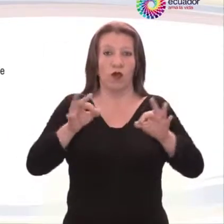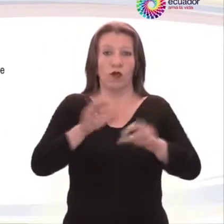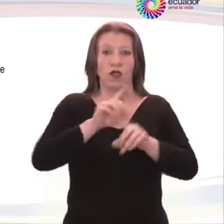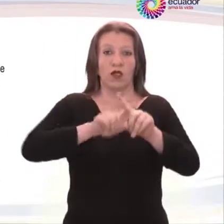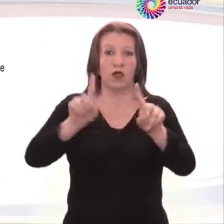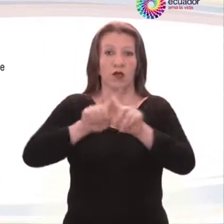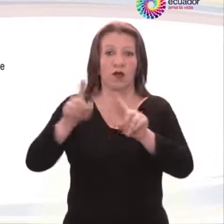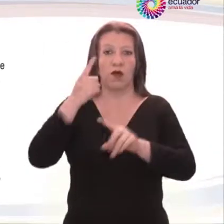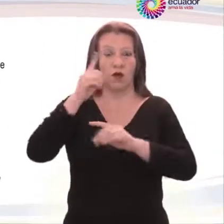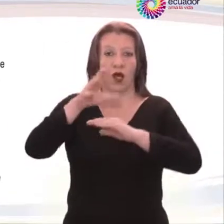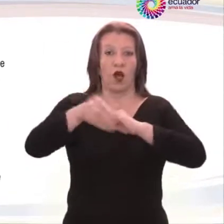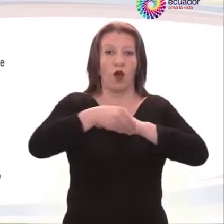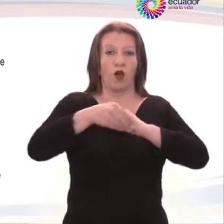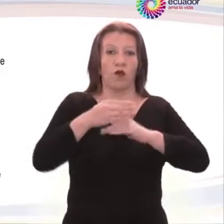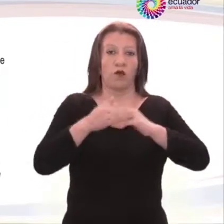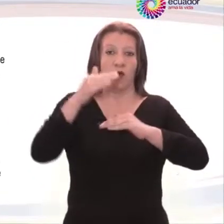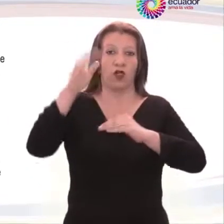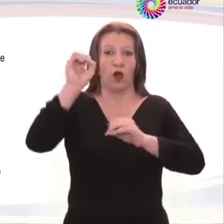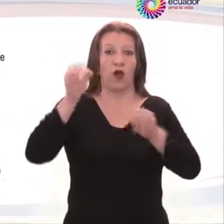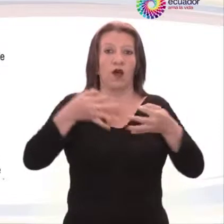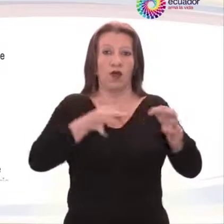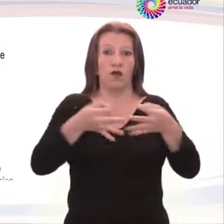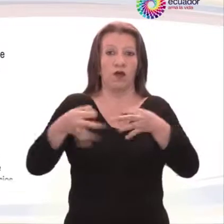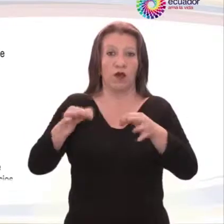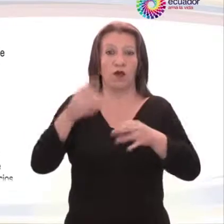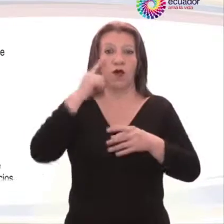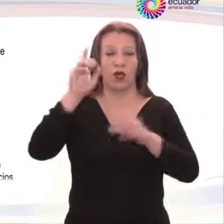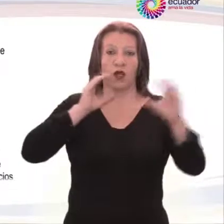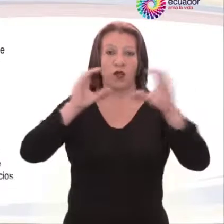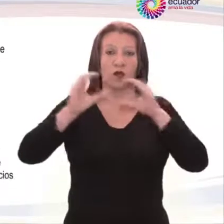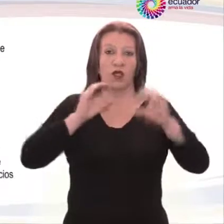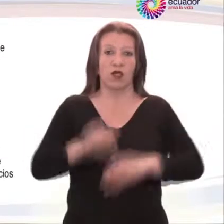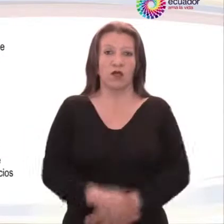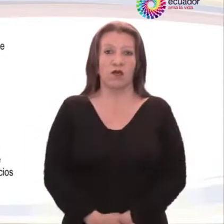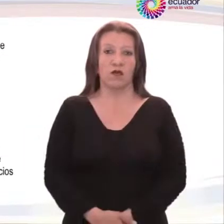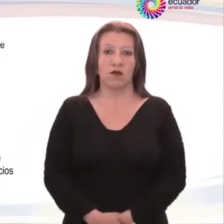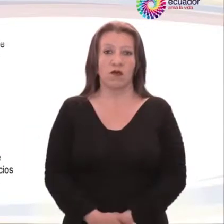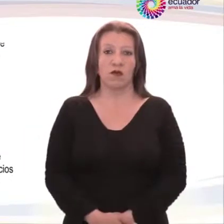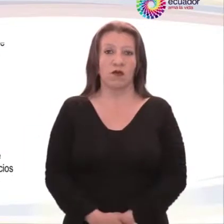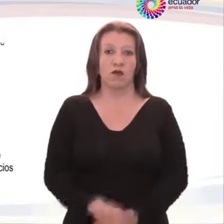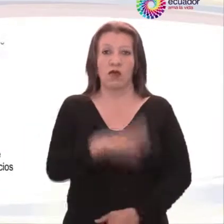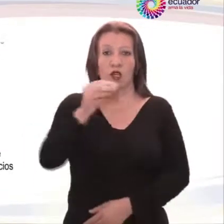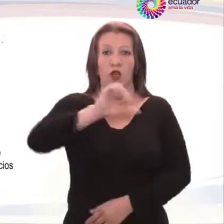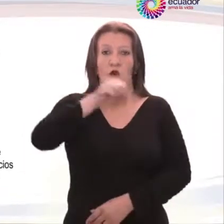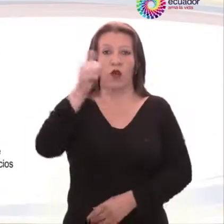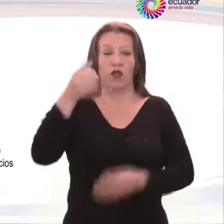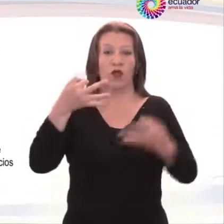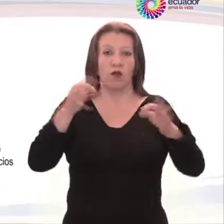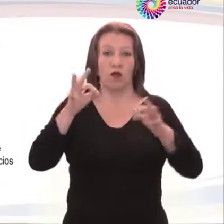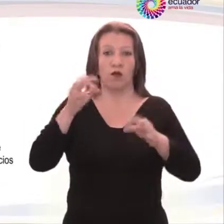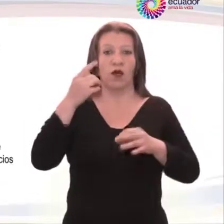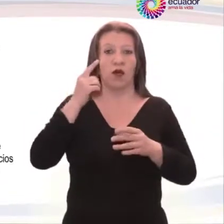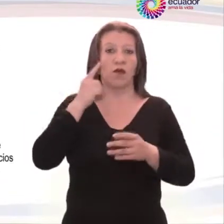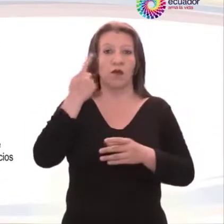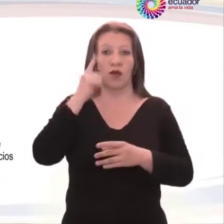aumentativos y alternativos de comunicación, y todos los demás modos, medios y formatos de